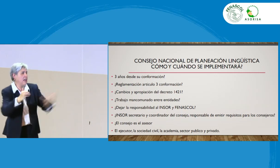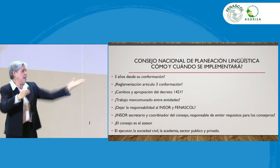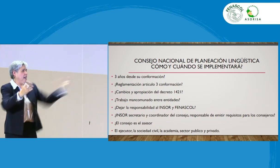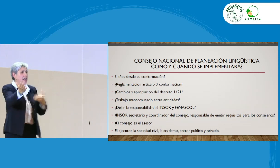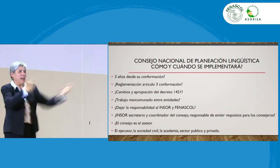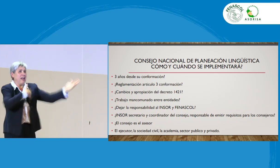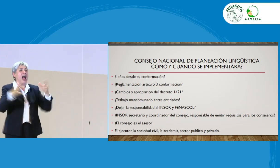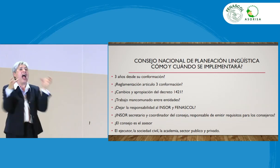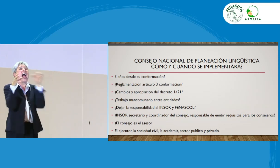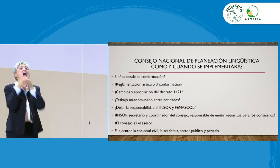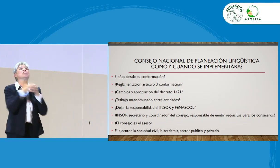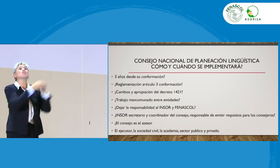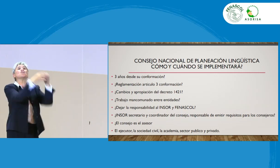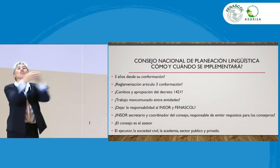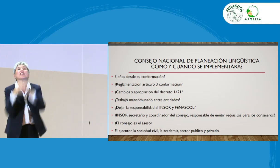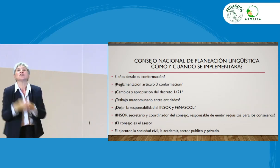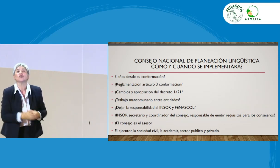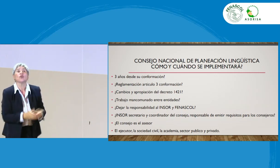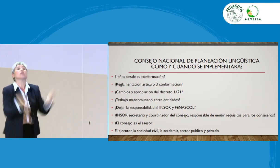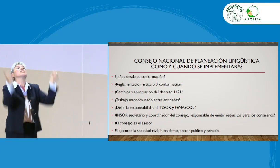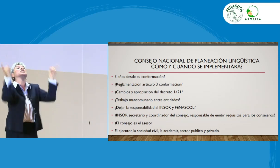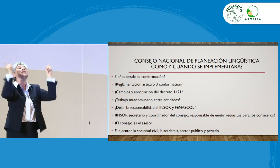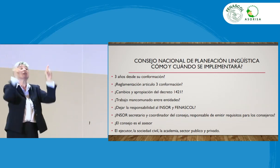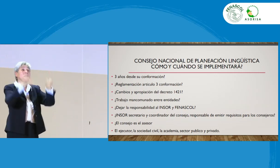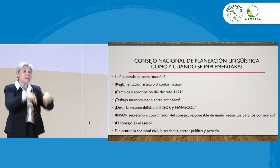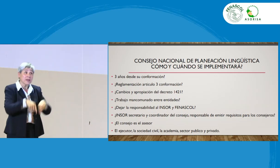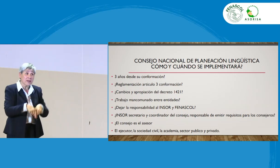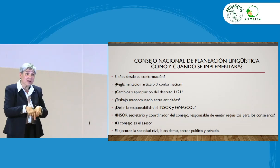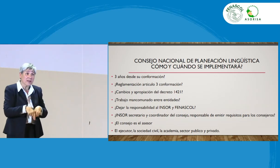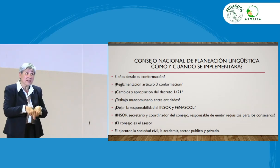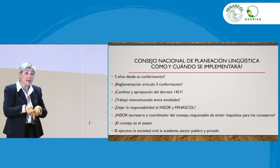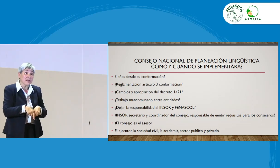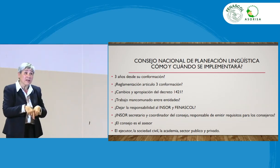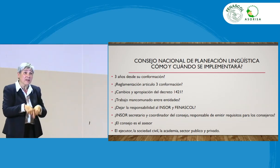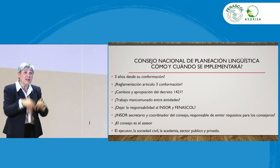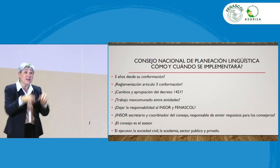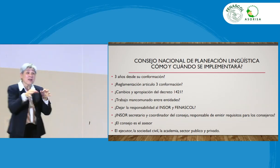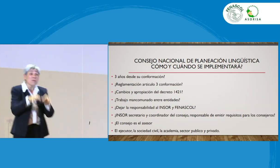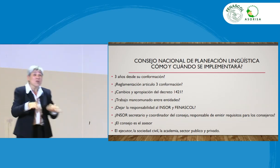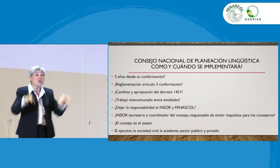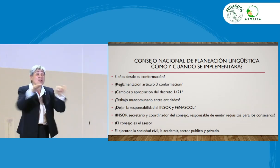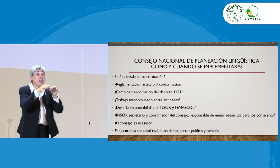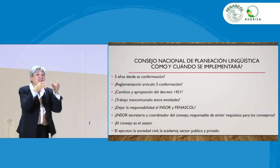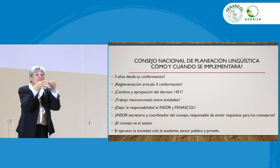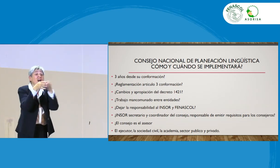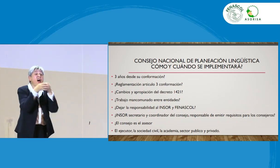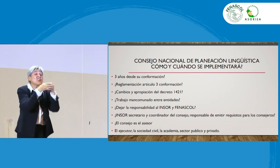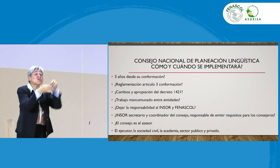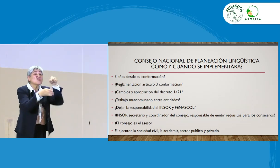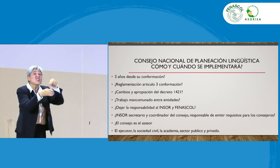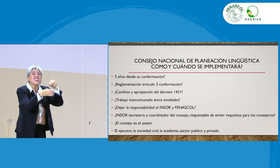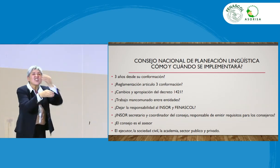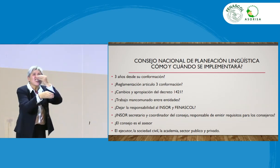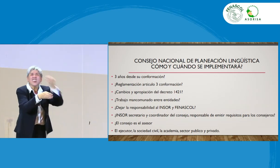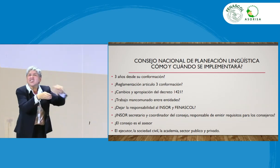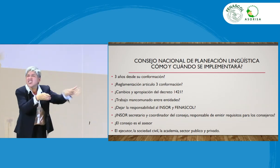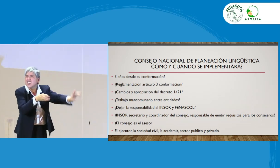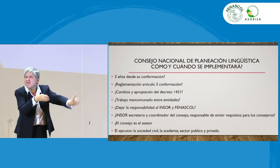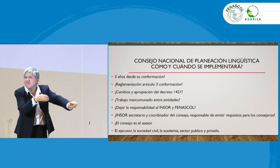asociaciones, también, también pueden hacer parte, aquí lo importante, digamos, es pensar que las asociaciones,